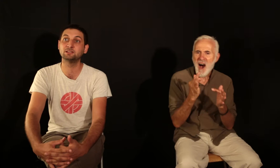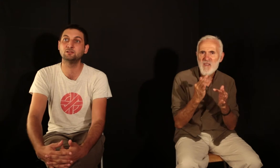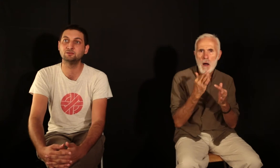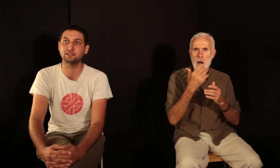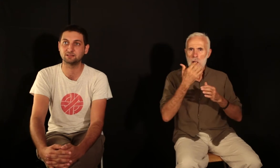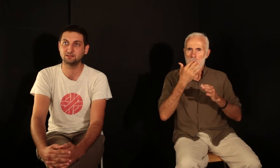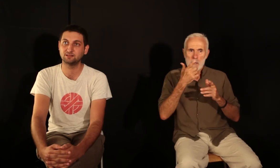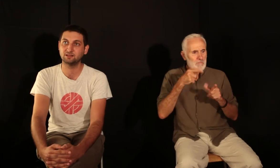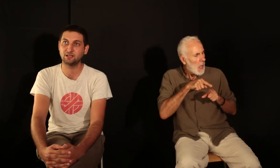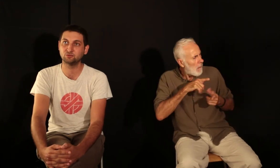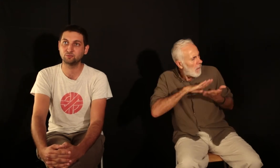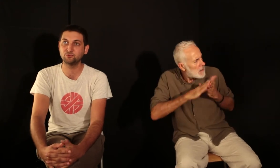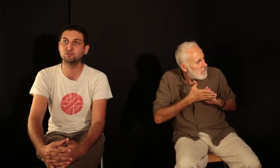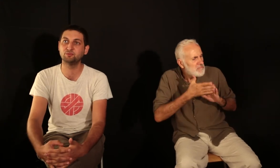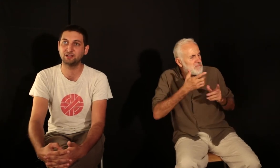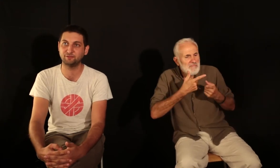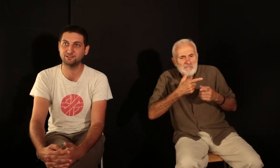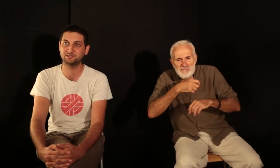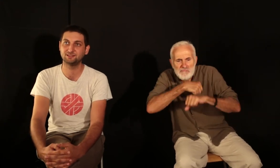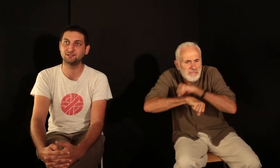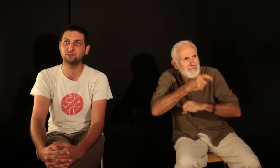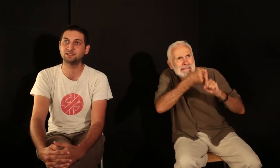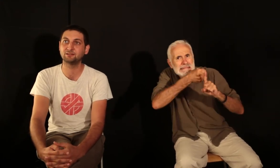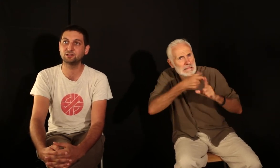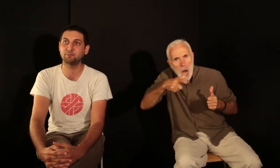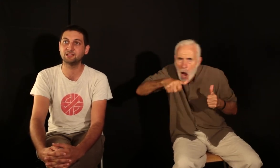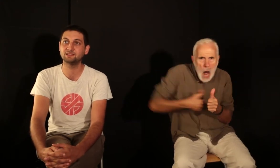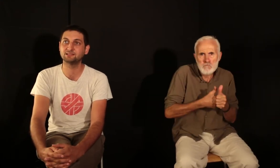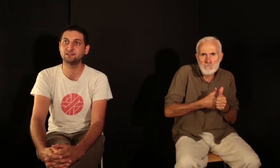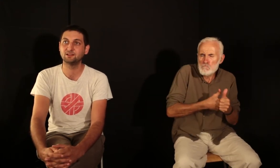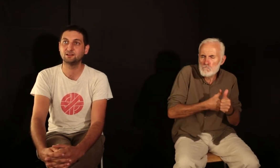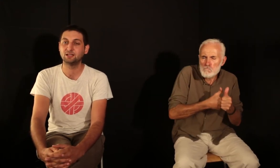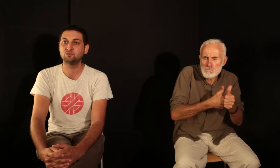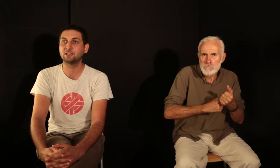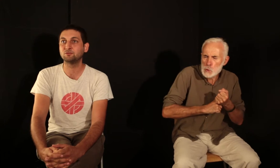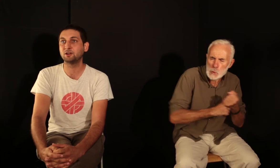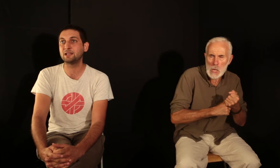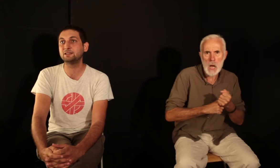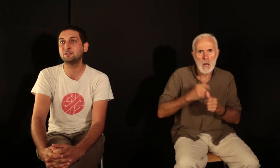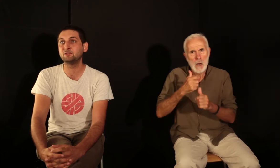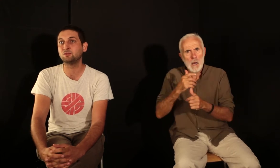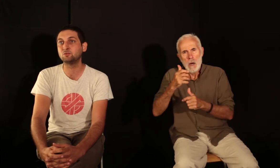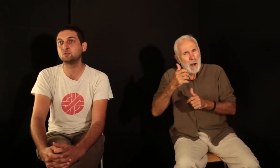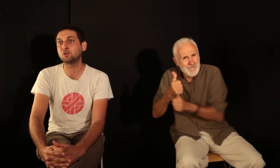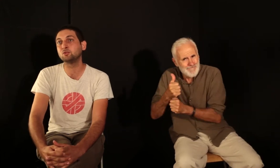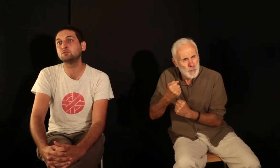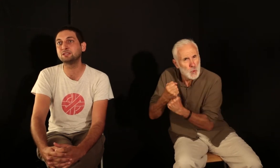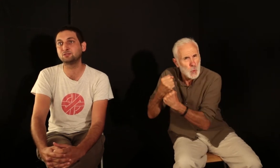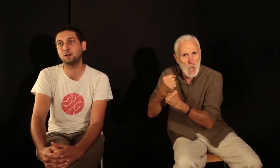qui il luttait. Et donc, plus qu'une biographie de cet avocat pénaliste, nous avons en réalité une sorte de contre-histoire